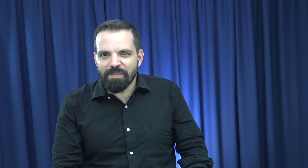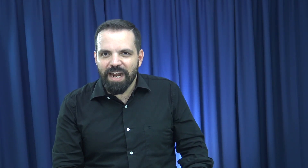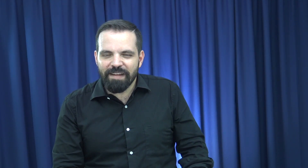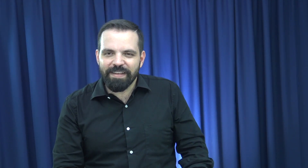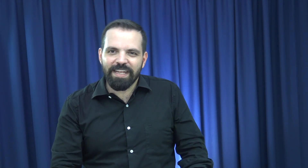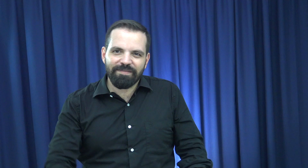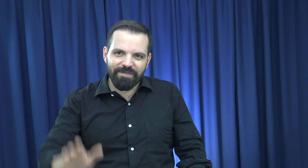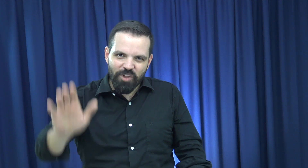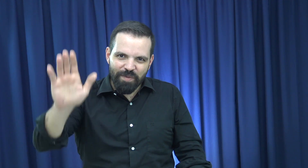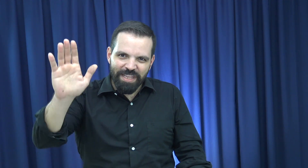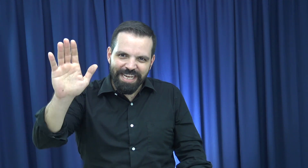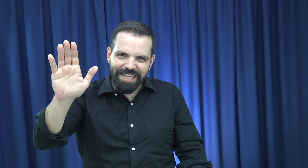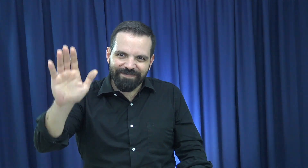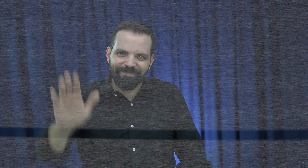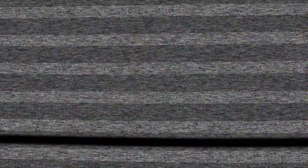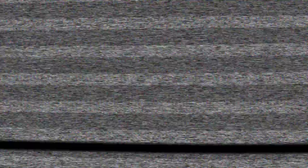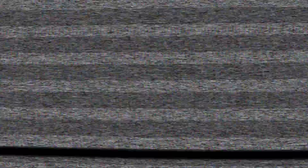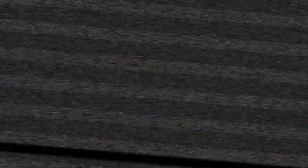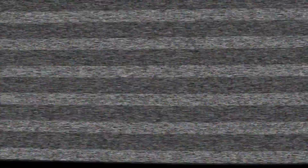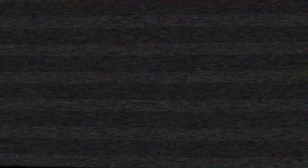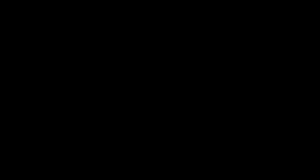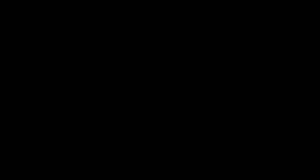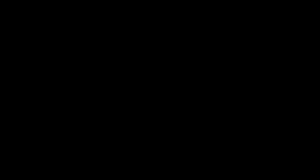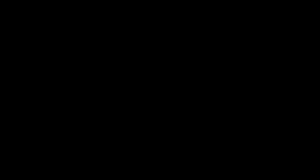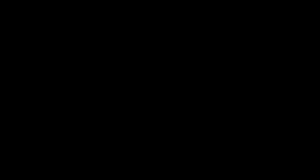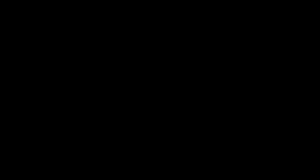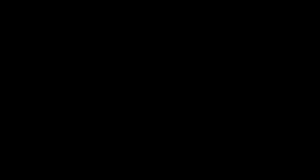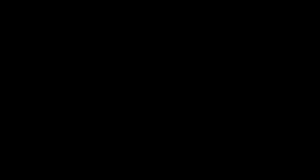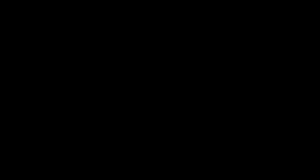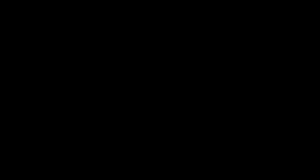para la Vida. Dios le bendiga. Y con Vamos